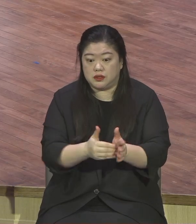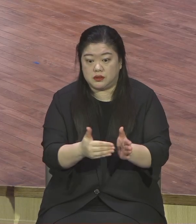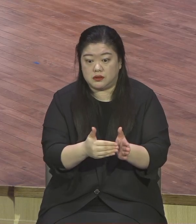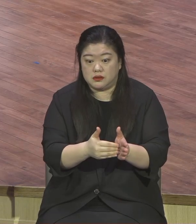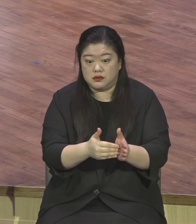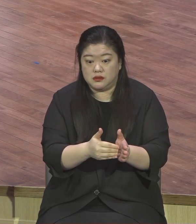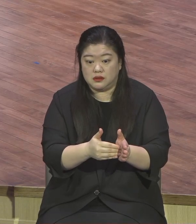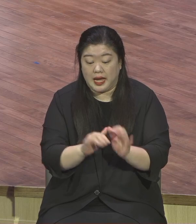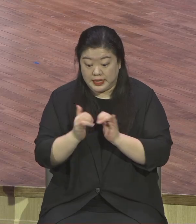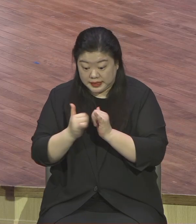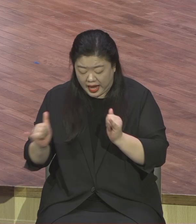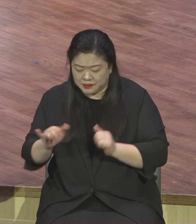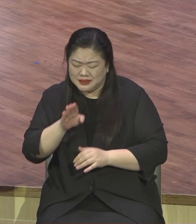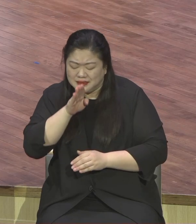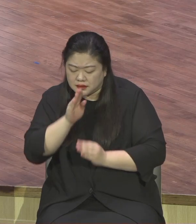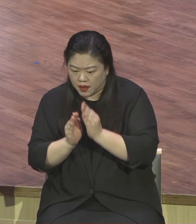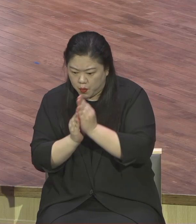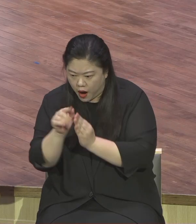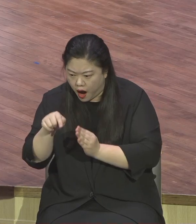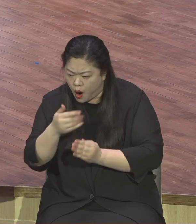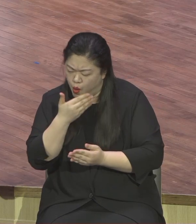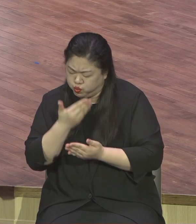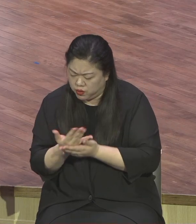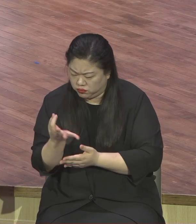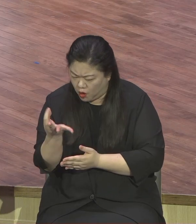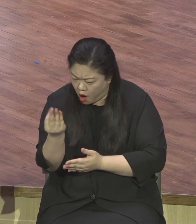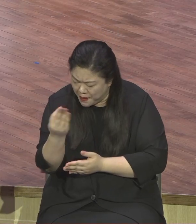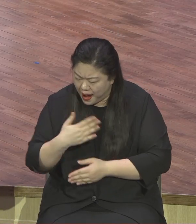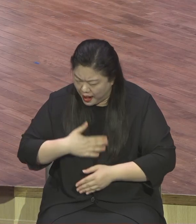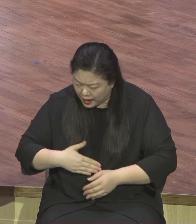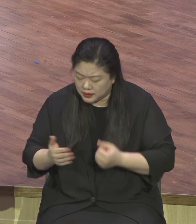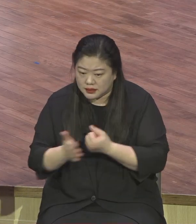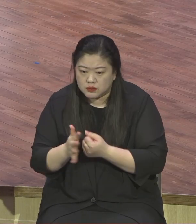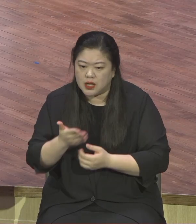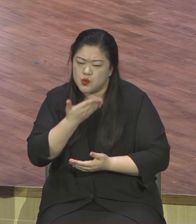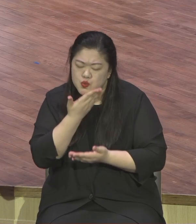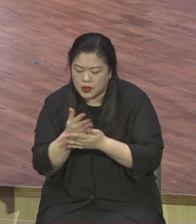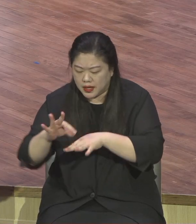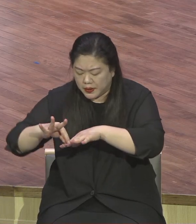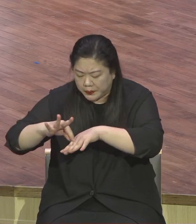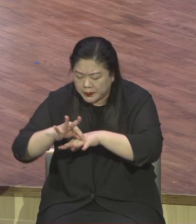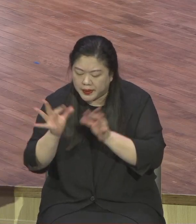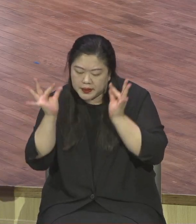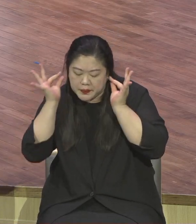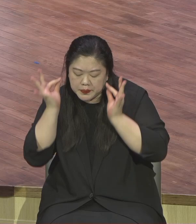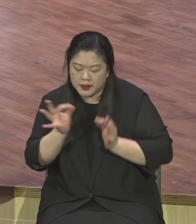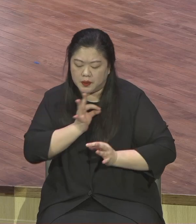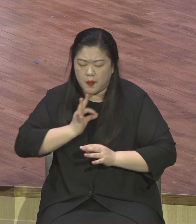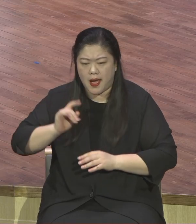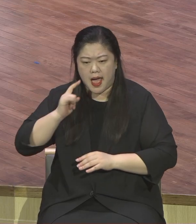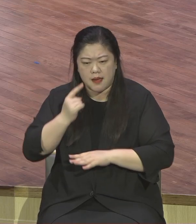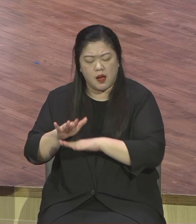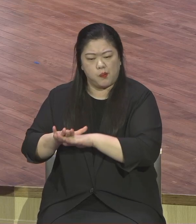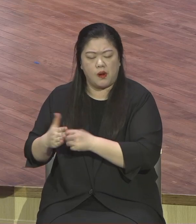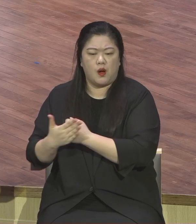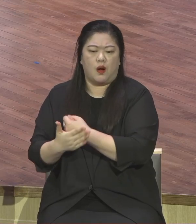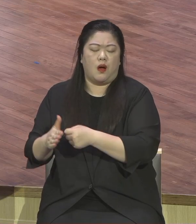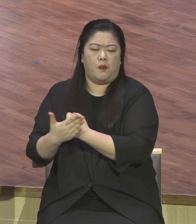말이죠 본문에 나와있는 사람들은 눈에 보이는 것 눈에 보이는 것이 인생 전부예요 눈에 보이는 것